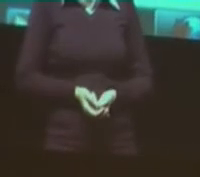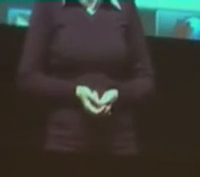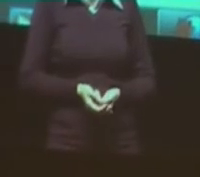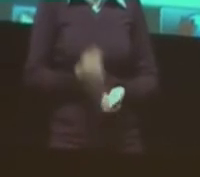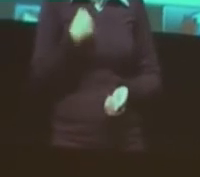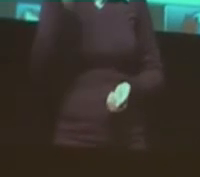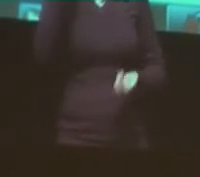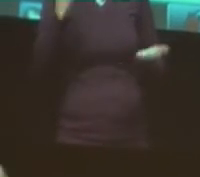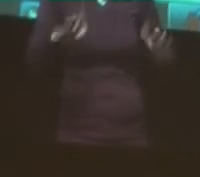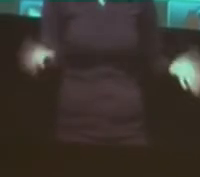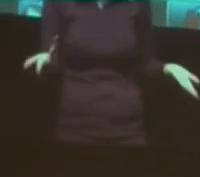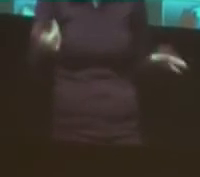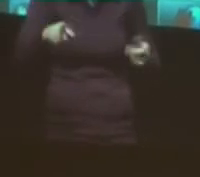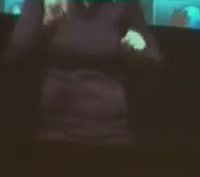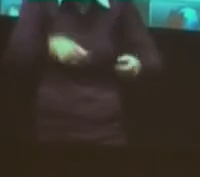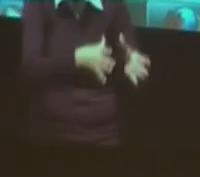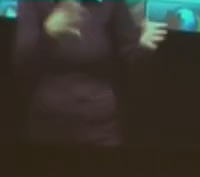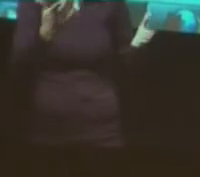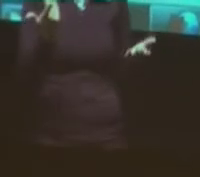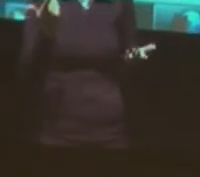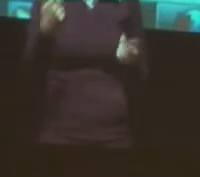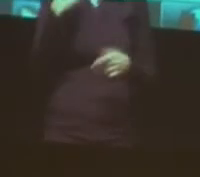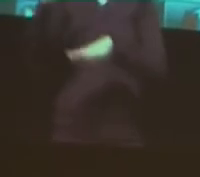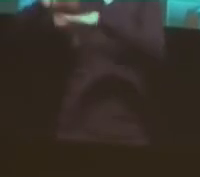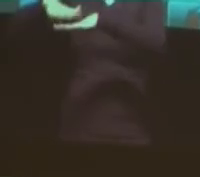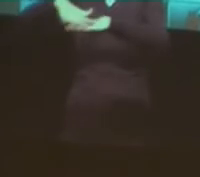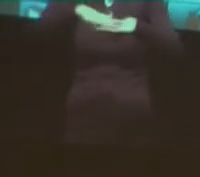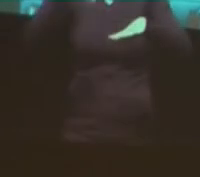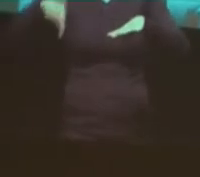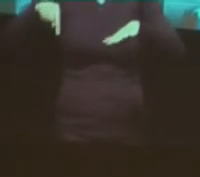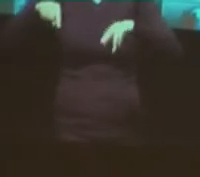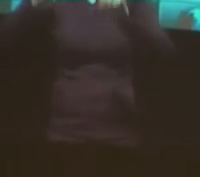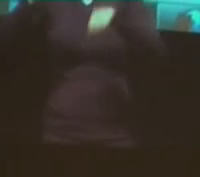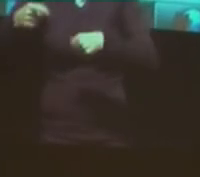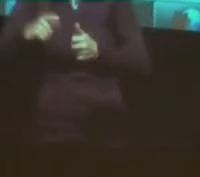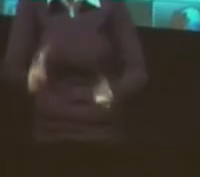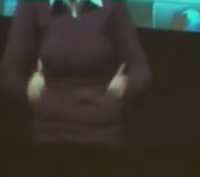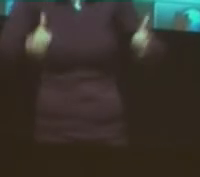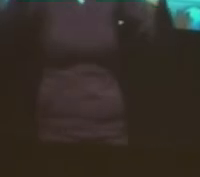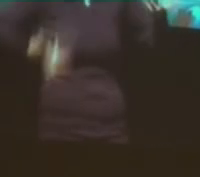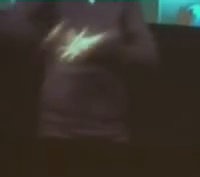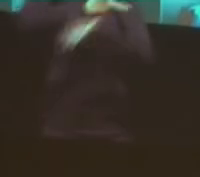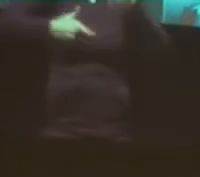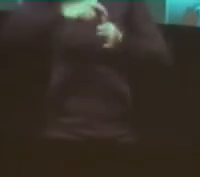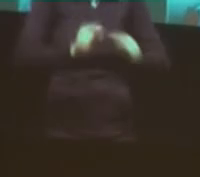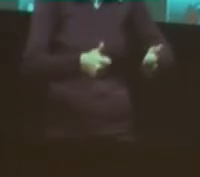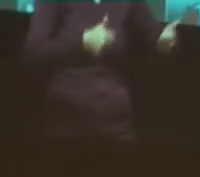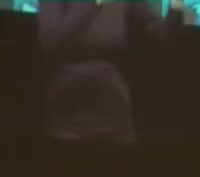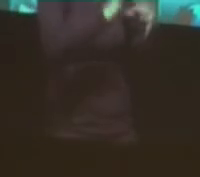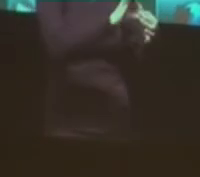schaffen. Und ich denke, dass die Zeit jetzt reif ist. Und ich glaube, so zumindest auch meine Hoffnung, dass wir am richtigen Moment jetzt sind und loslegen